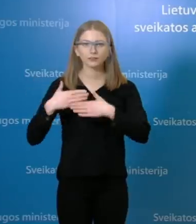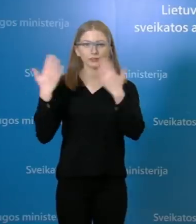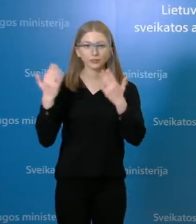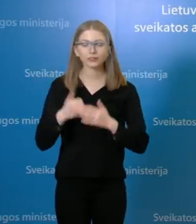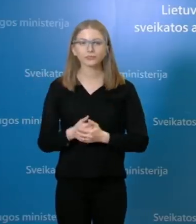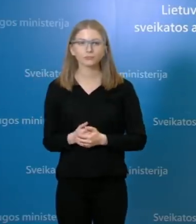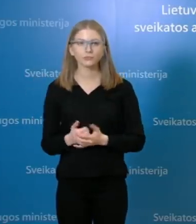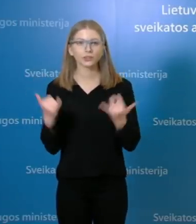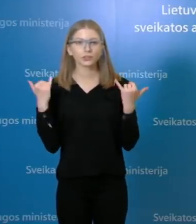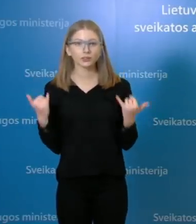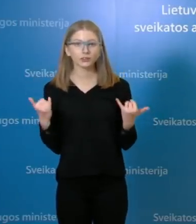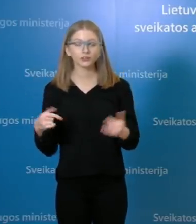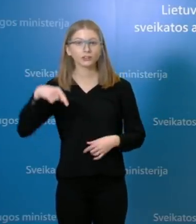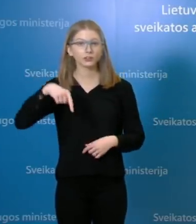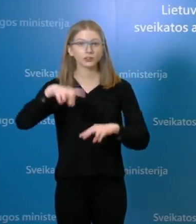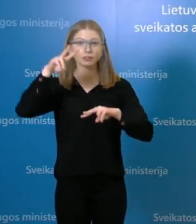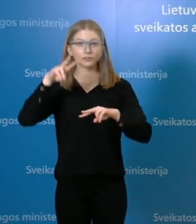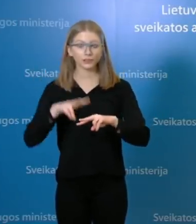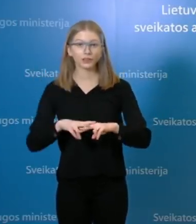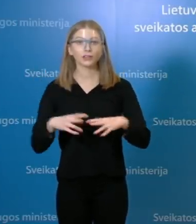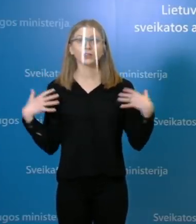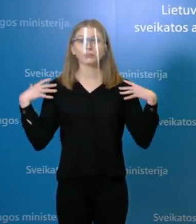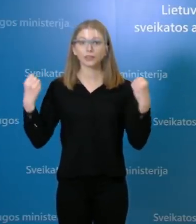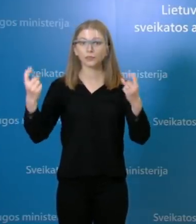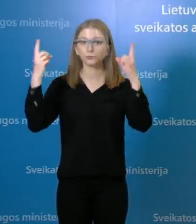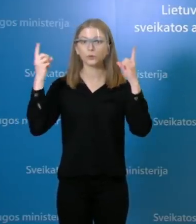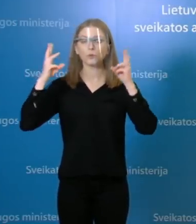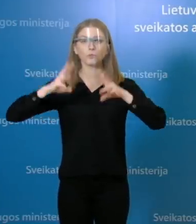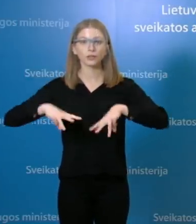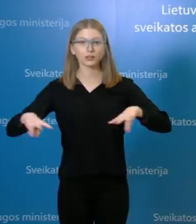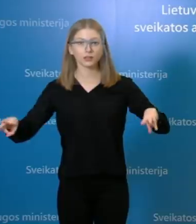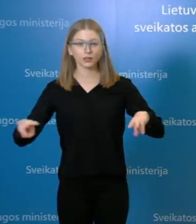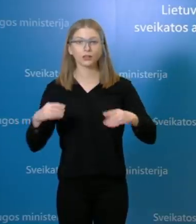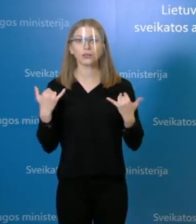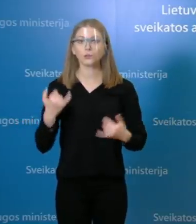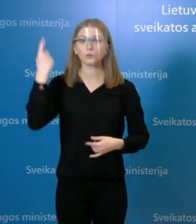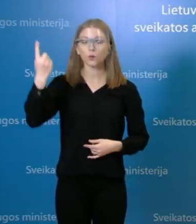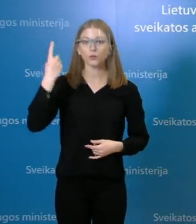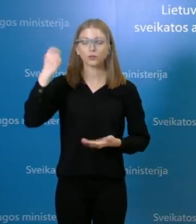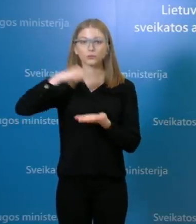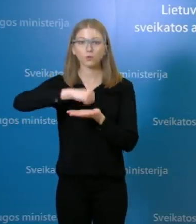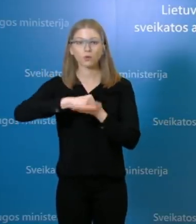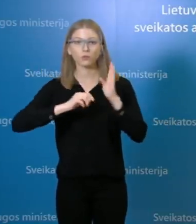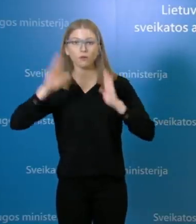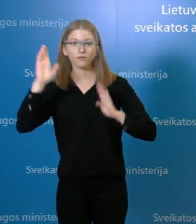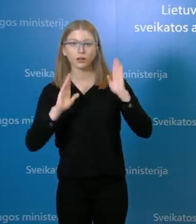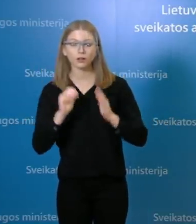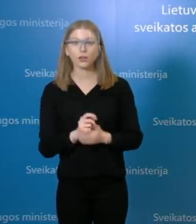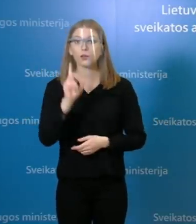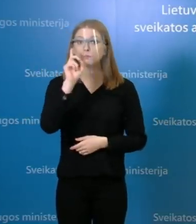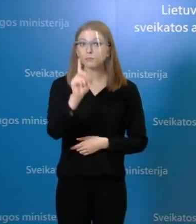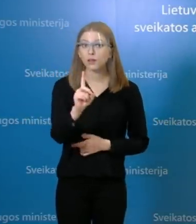Sveikinamės šiandien iš tradicinės paudos konferencijos sveikatos apsaugos ministerijoje. Tik šį kartą joje